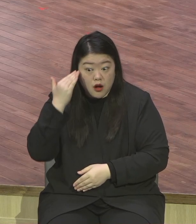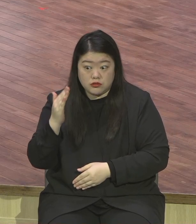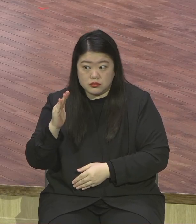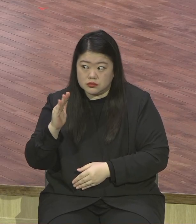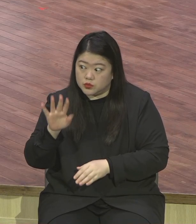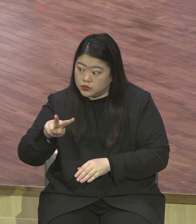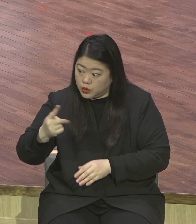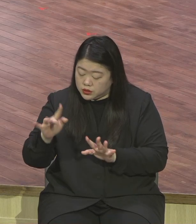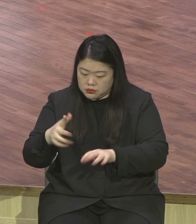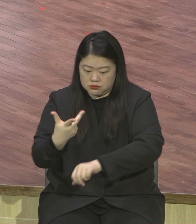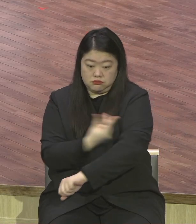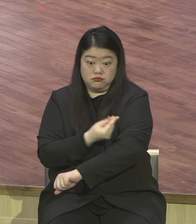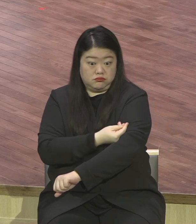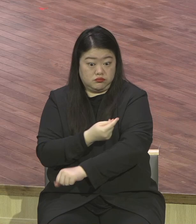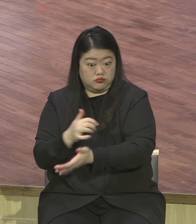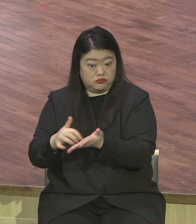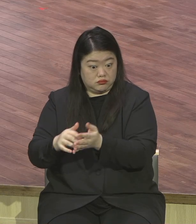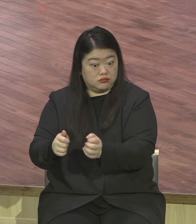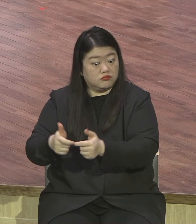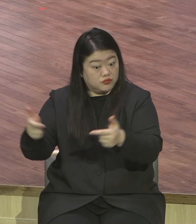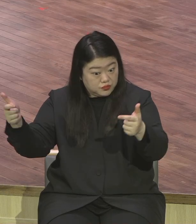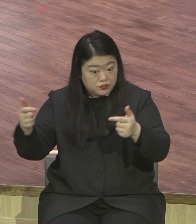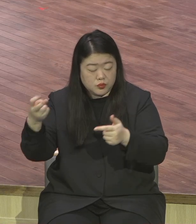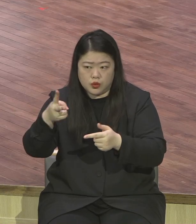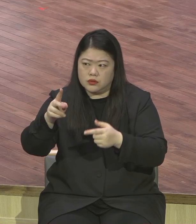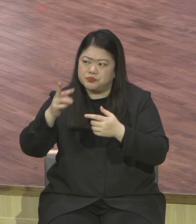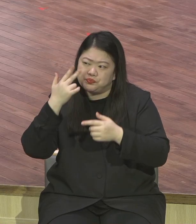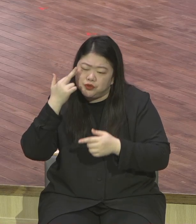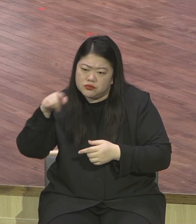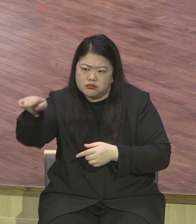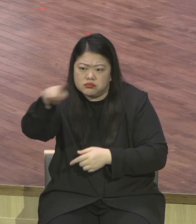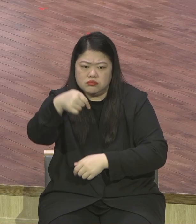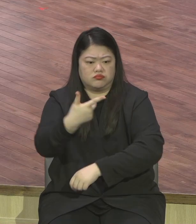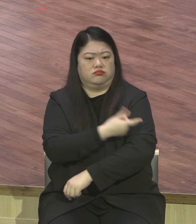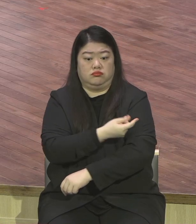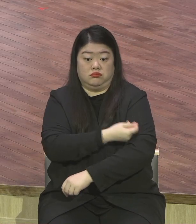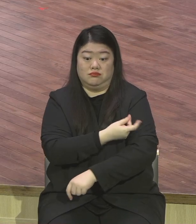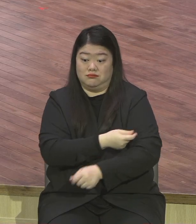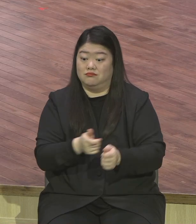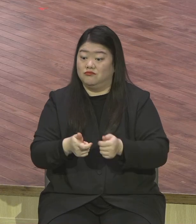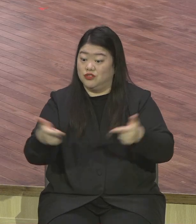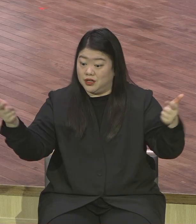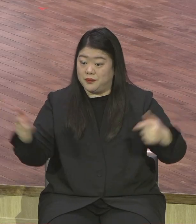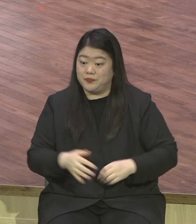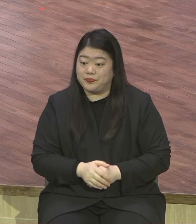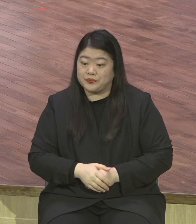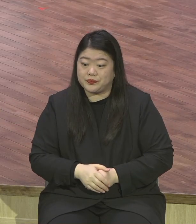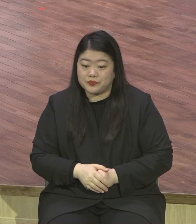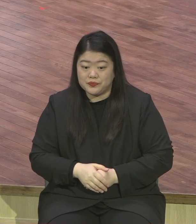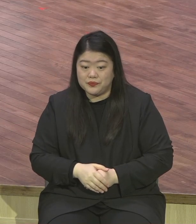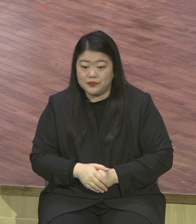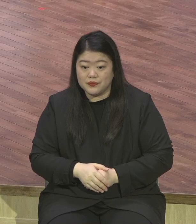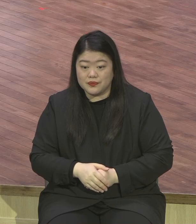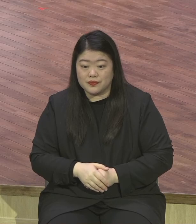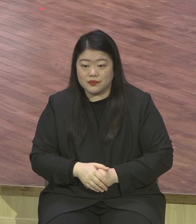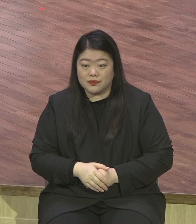전세계적으로도 그런 분위기입니다. 그런데 전세계의 관심이 이렇게 코로나19 퇴치에 모든